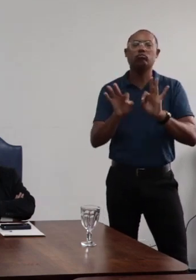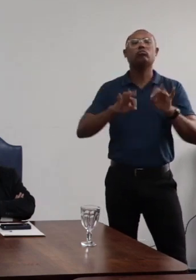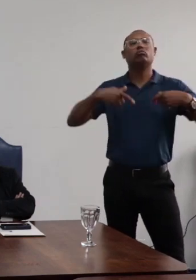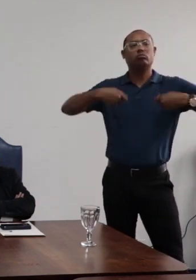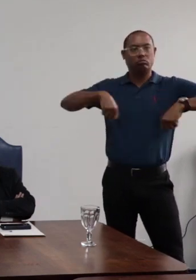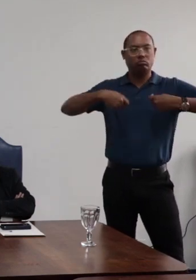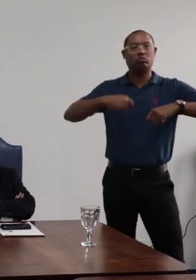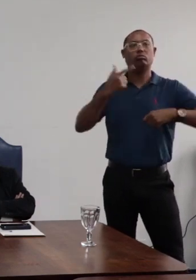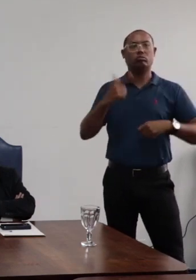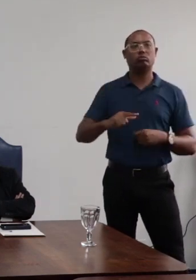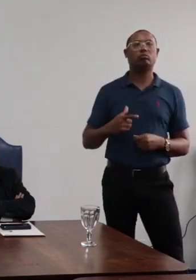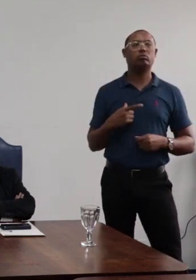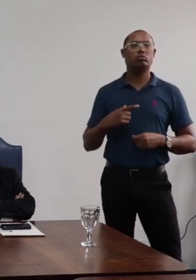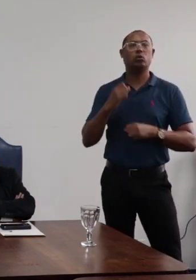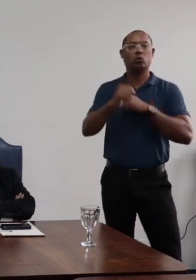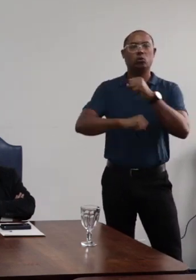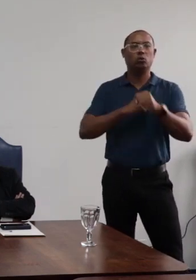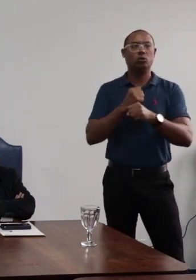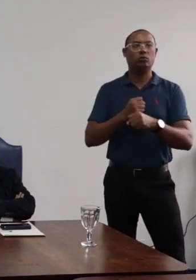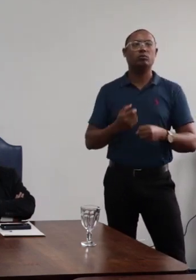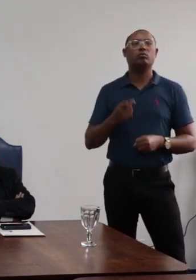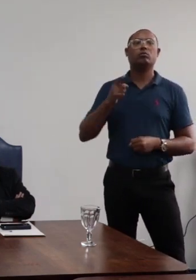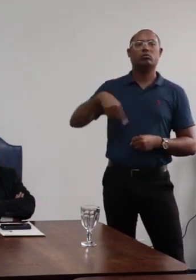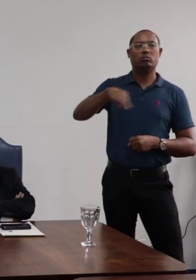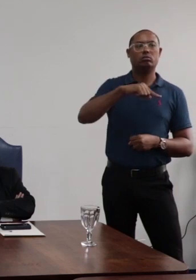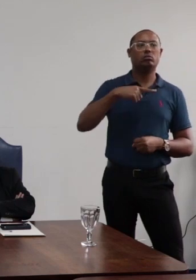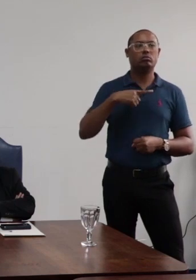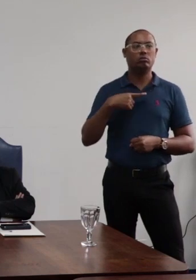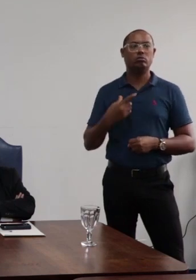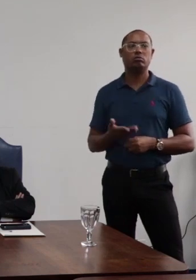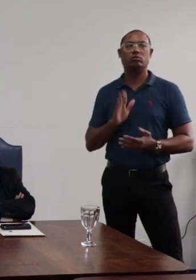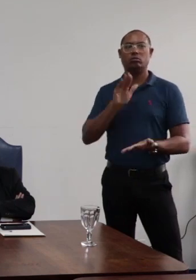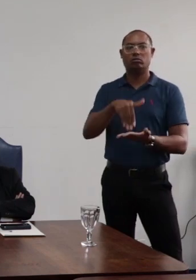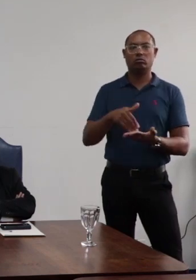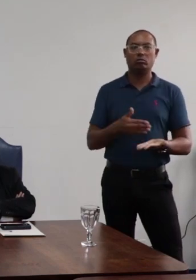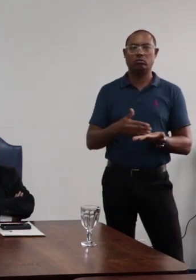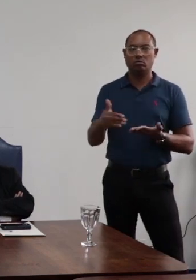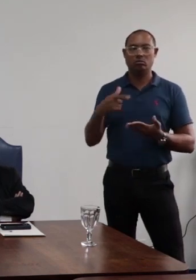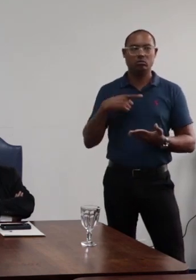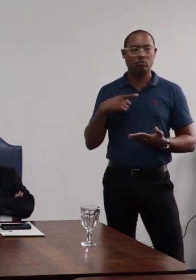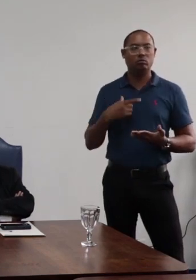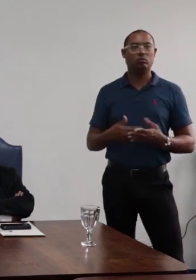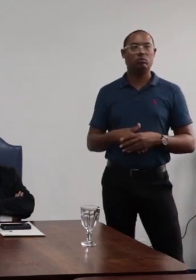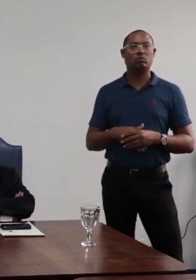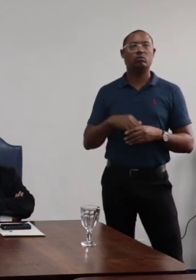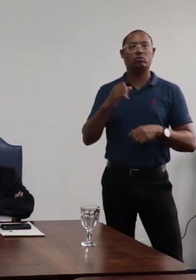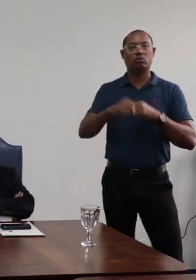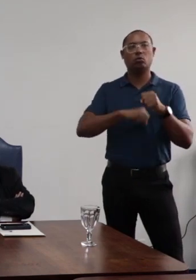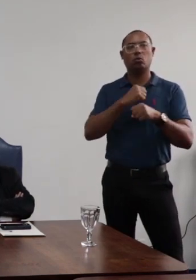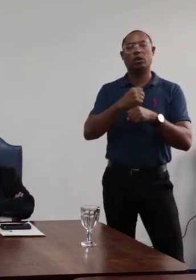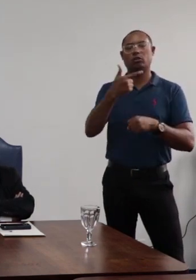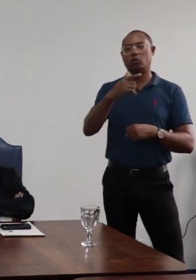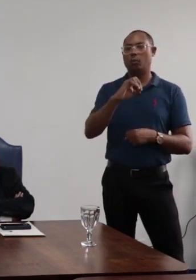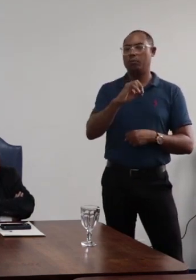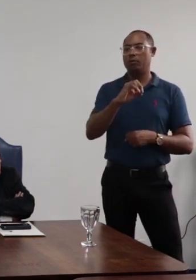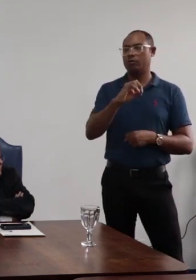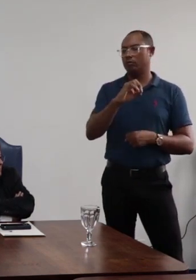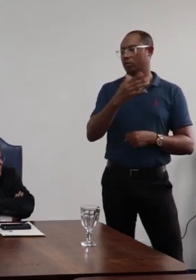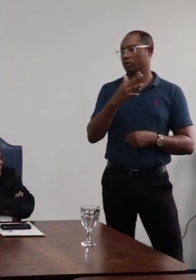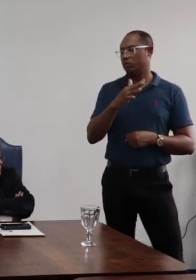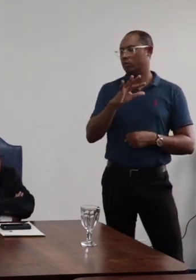previa a revisão manual, nós tivemos nos últimos tempos, sobretudo em 2020, em 2021,